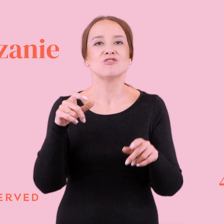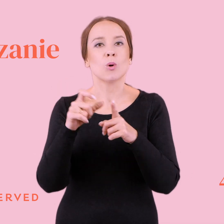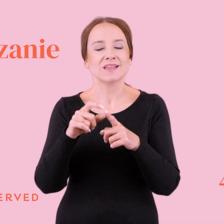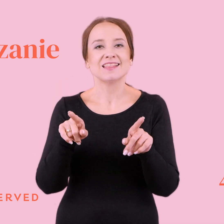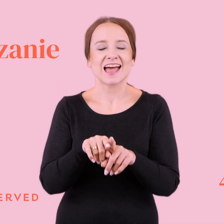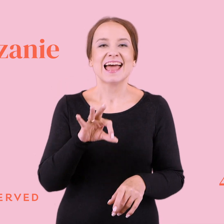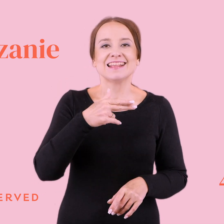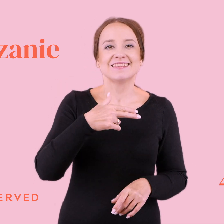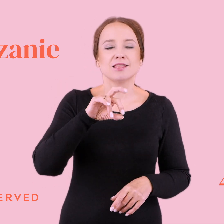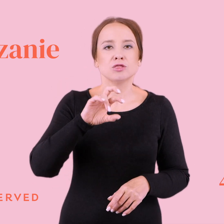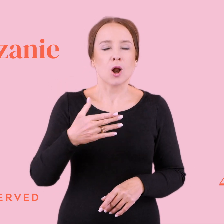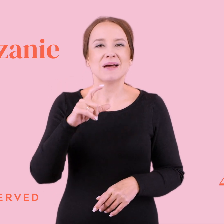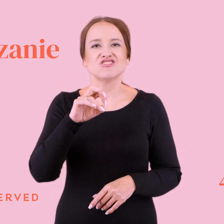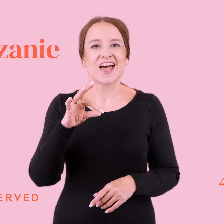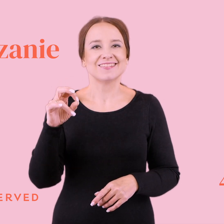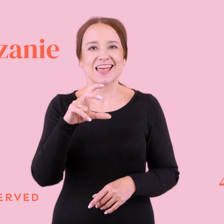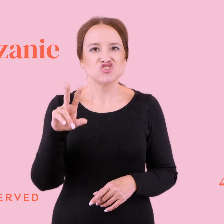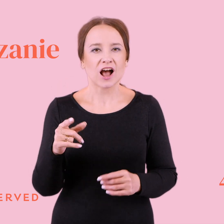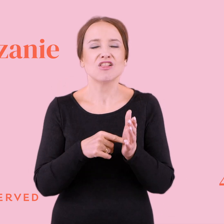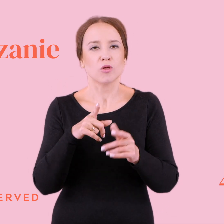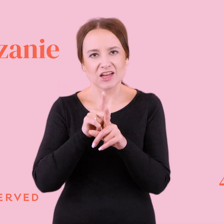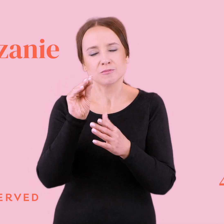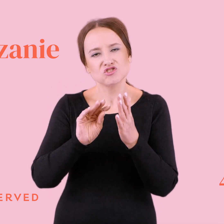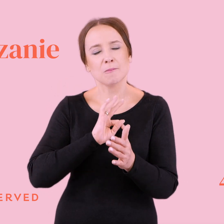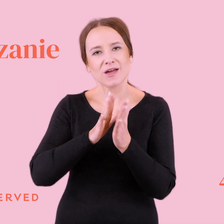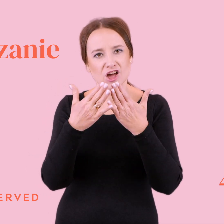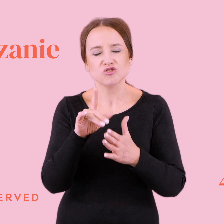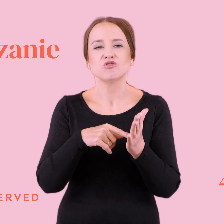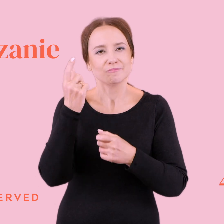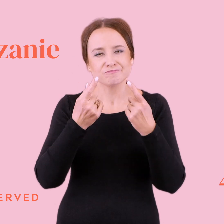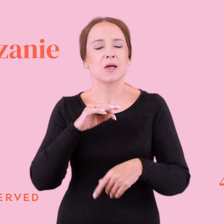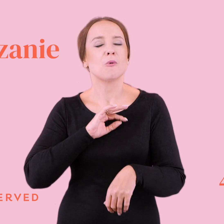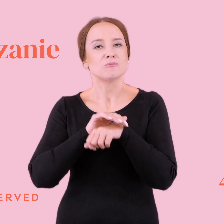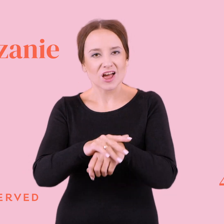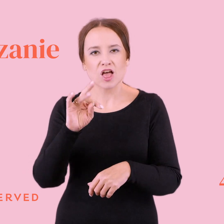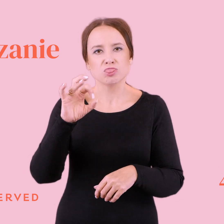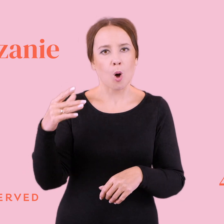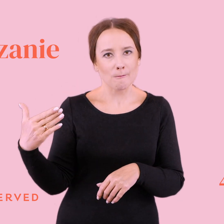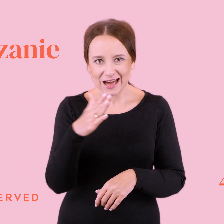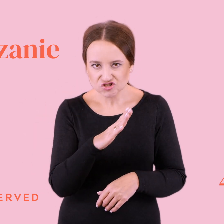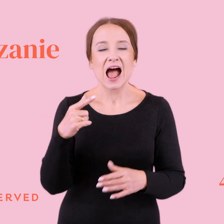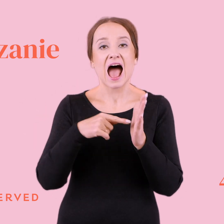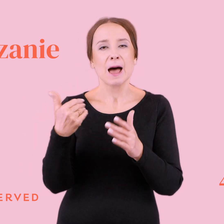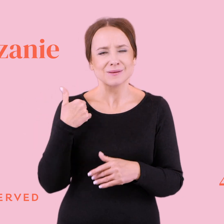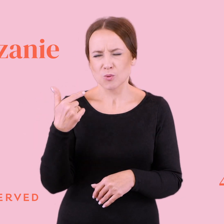syndrom ciasteczka, o którym piszę w mojej książce. No i wspominam tam, że wymyślił ją mój przyjaciel Tomasz. A było to jeszcze, o,